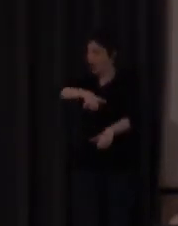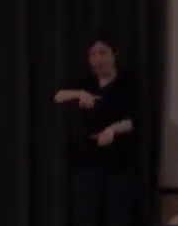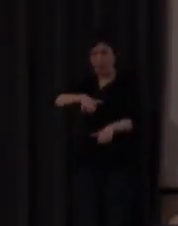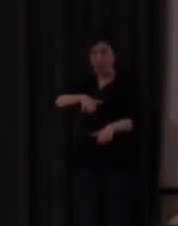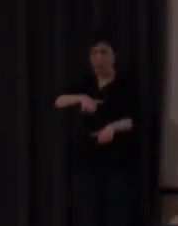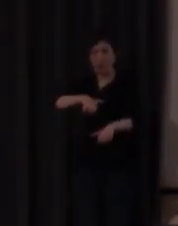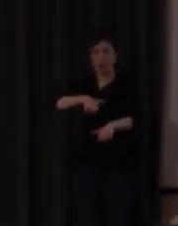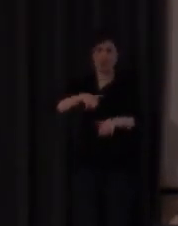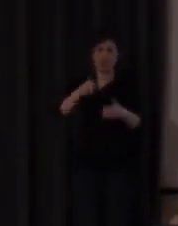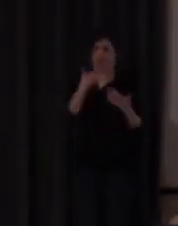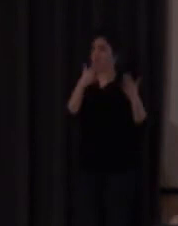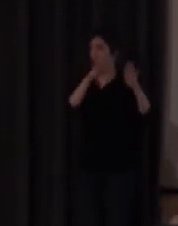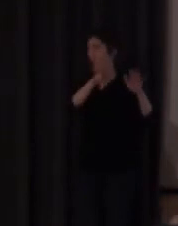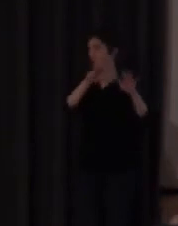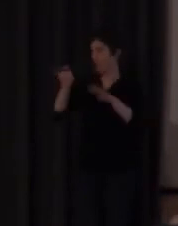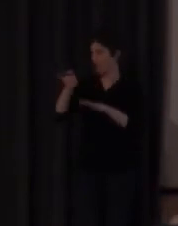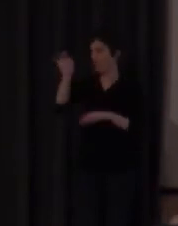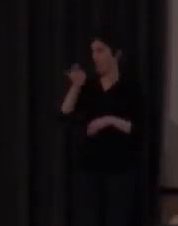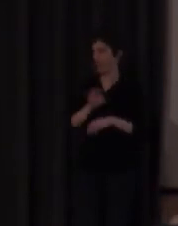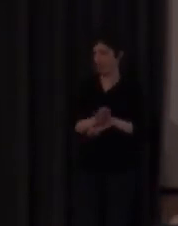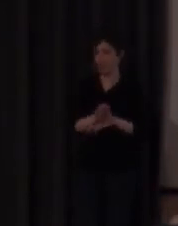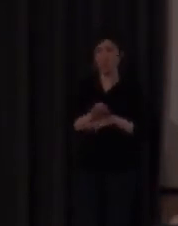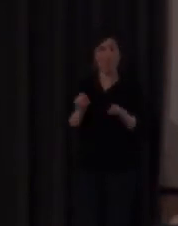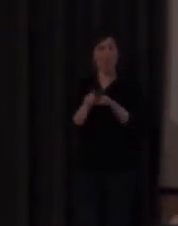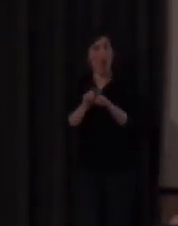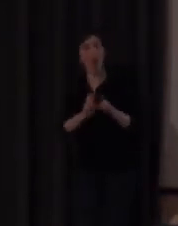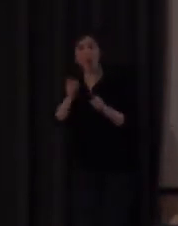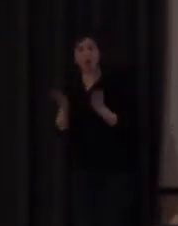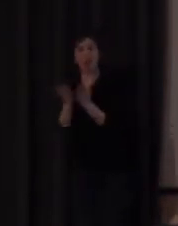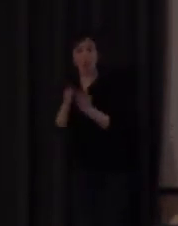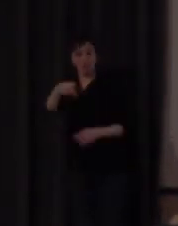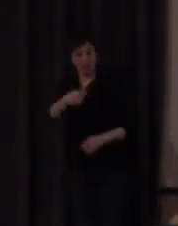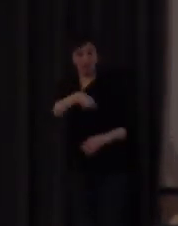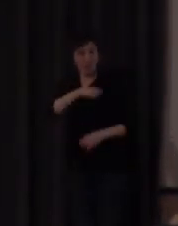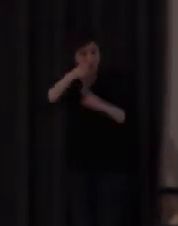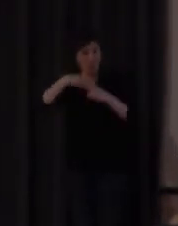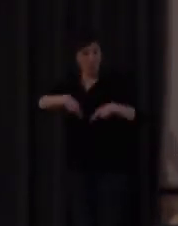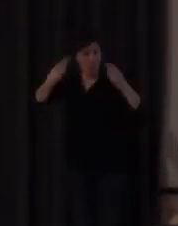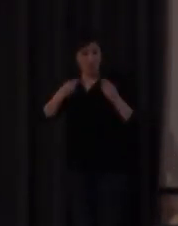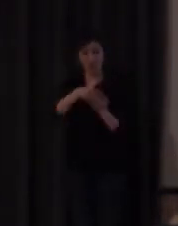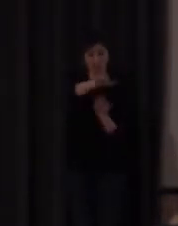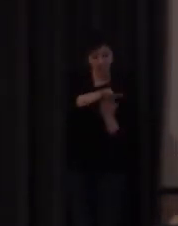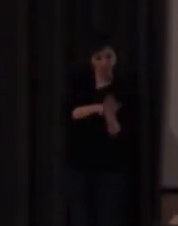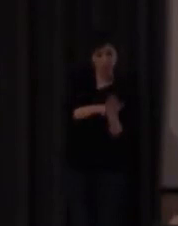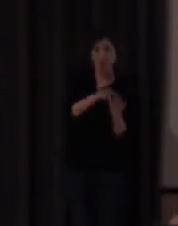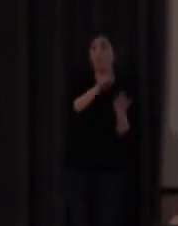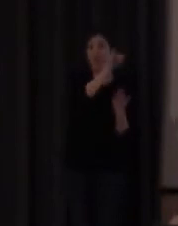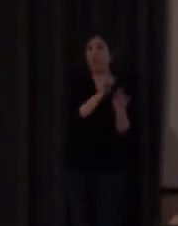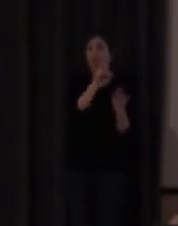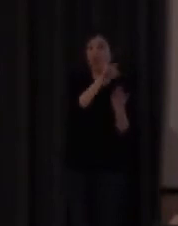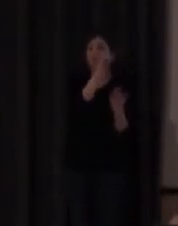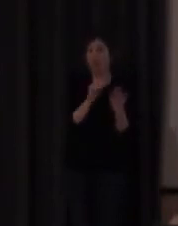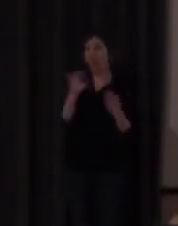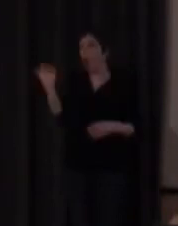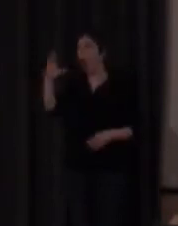estudios clásicos publicados en España, por ejemplo, por Pérez y Domínguez o por Conrad en el extranjero. La